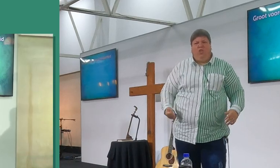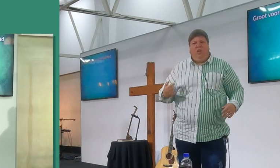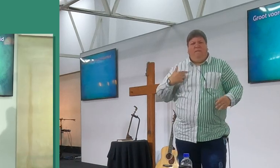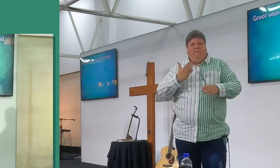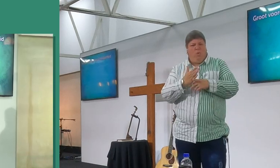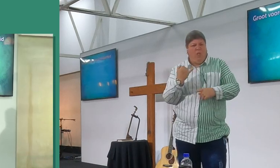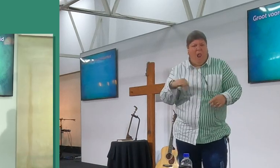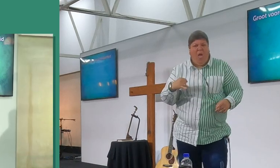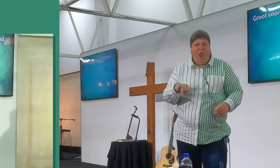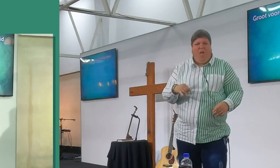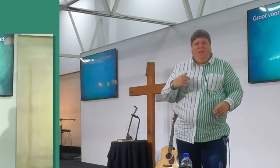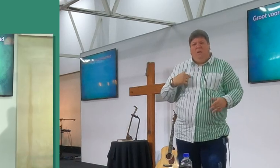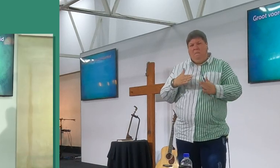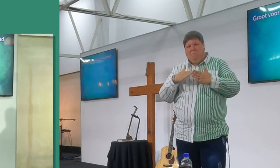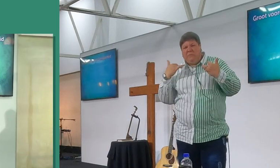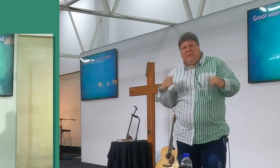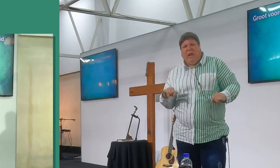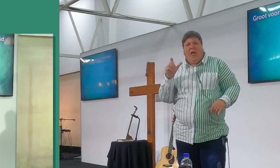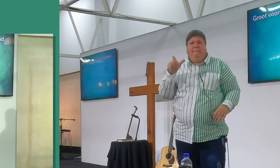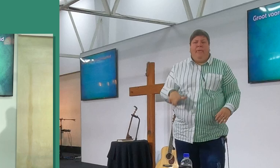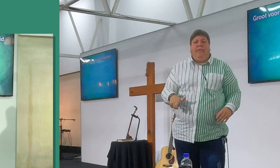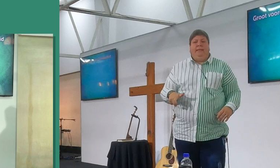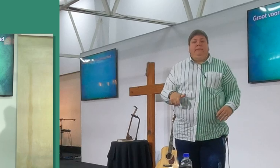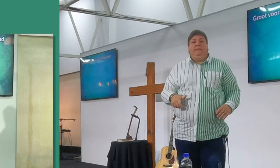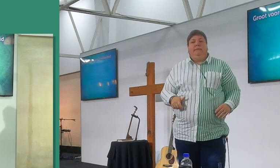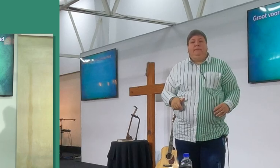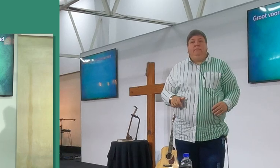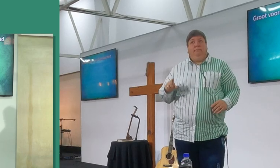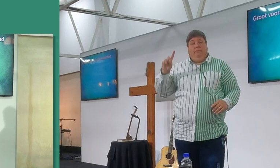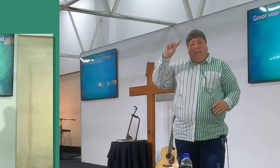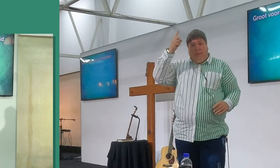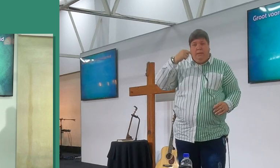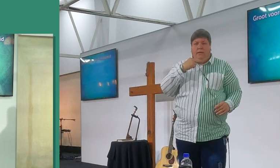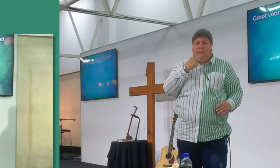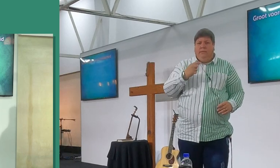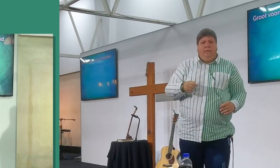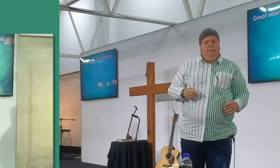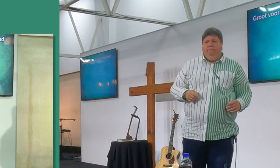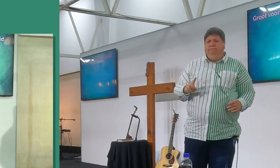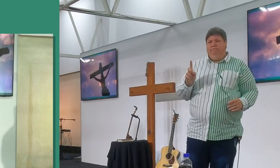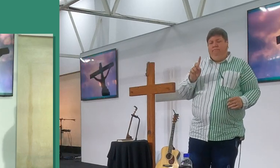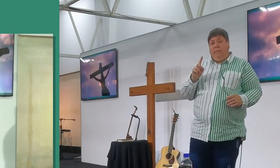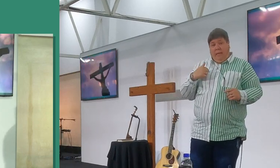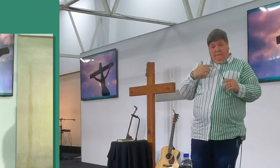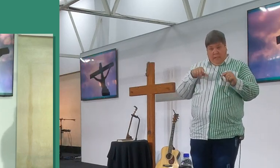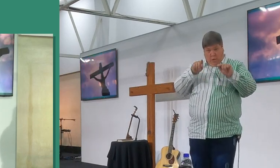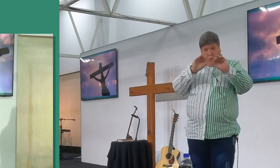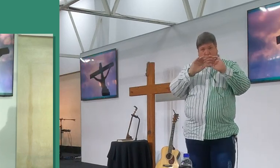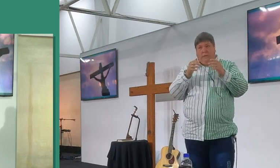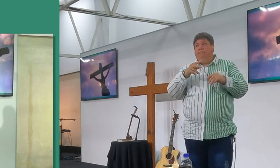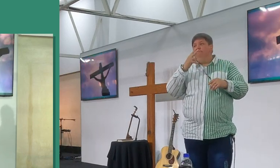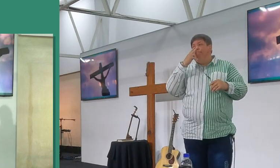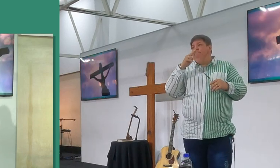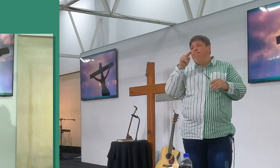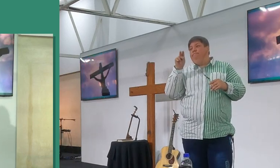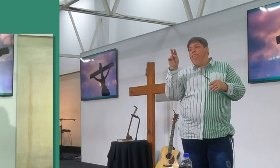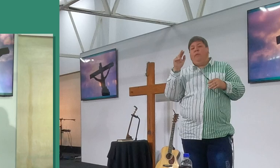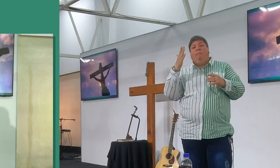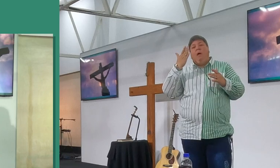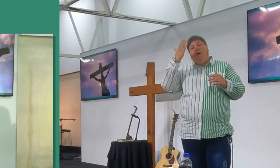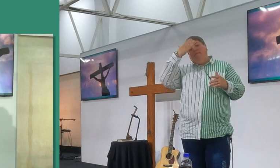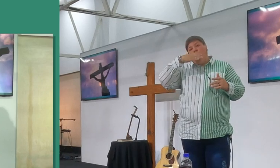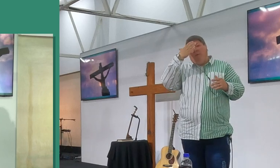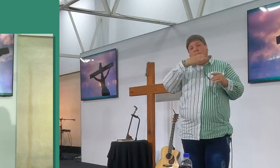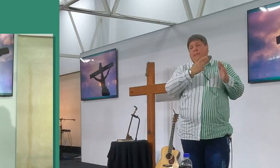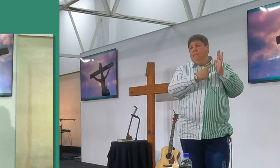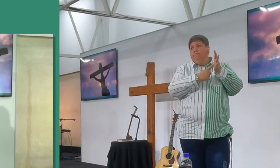wat my, een mislike mens maak, en daartien wil die herre hee, ek moet beskerm word, so kom ons kyk een paar voordelen, maar voordat ons kyk met die voordelen,